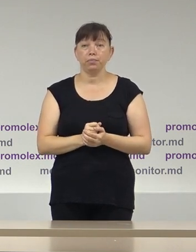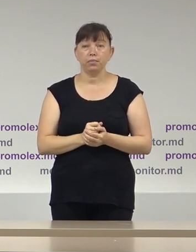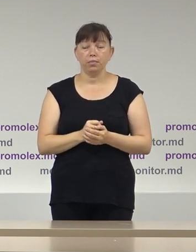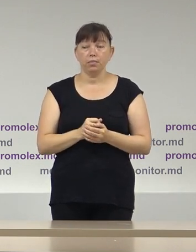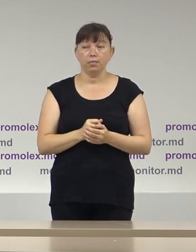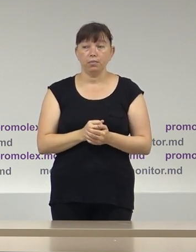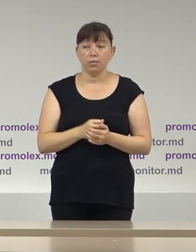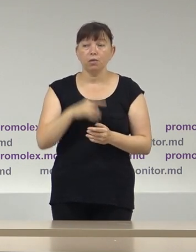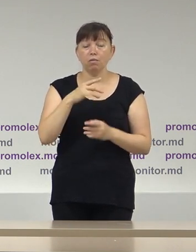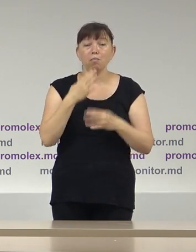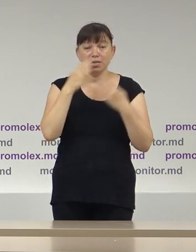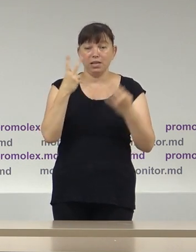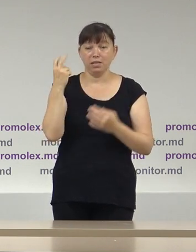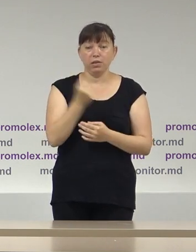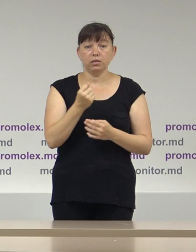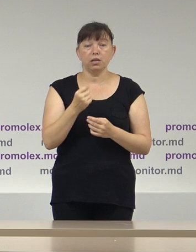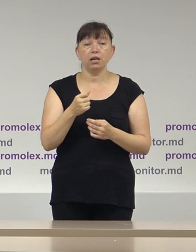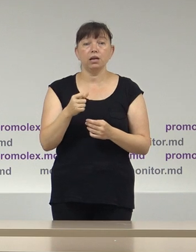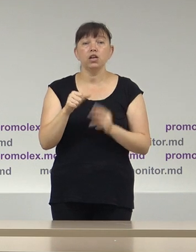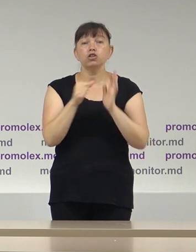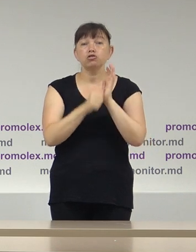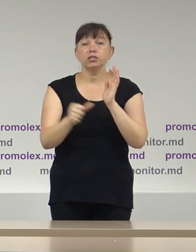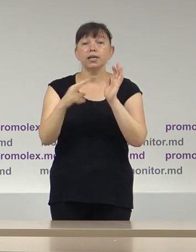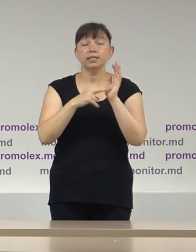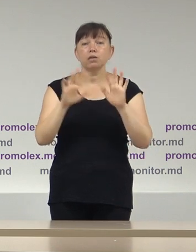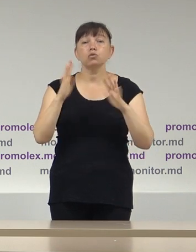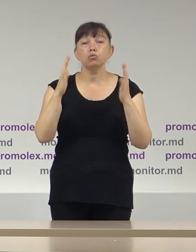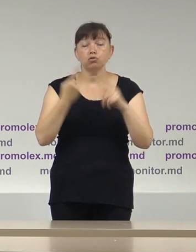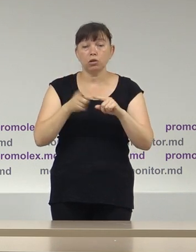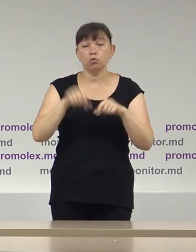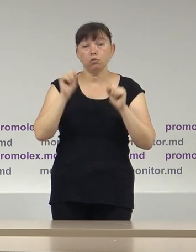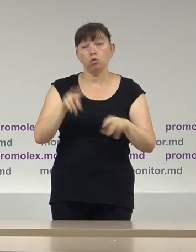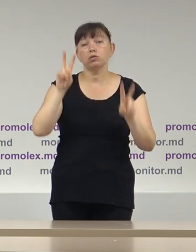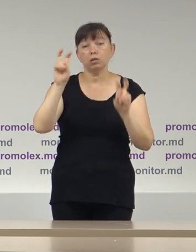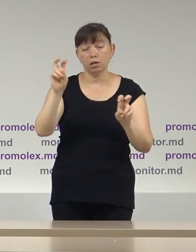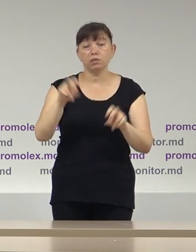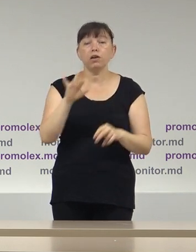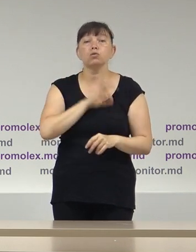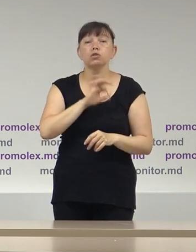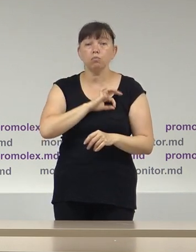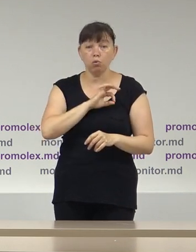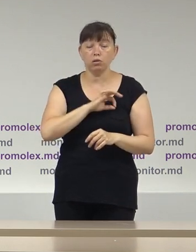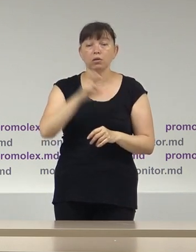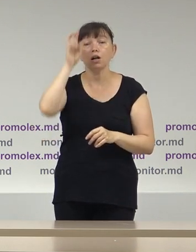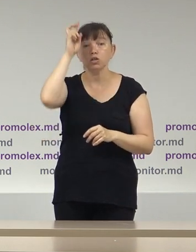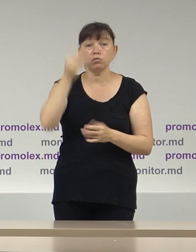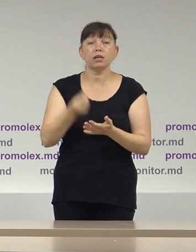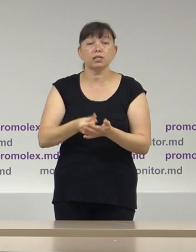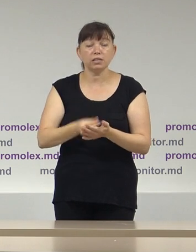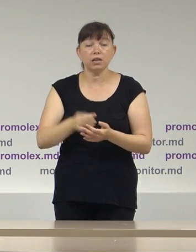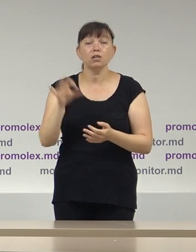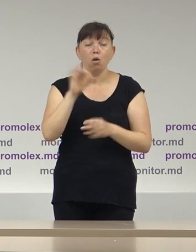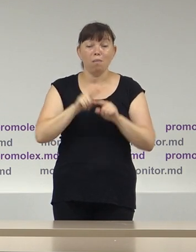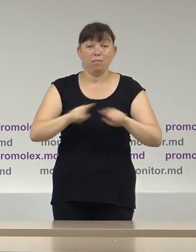electorală în ultimele două săptămâni cel puțin 67 de cazuri ce pot fi calificate drept utilizarea resurselor administrative în scop de